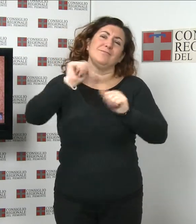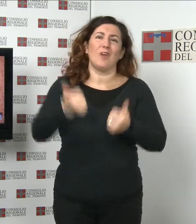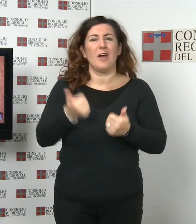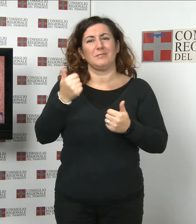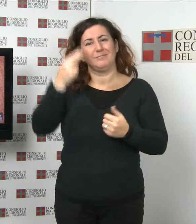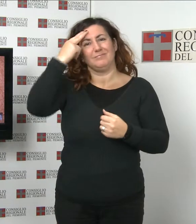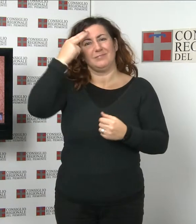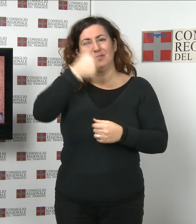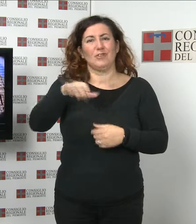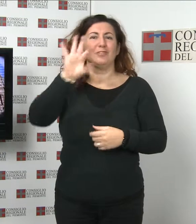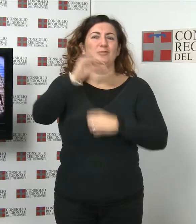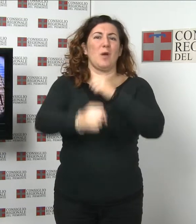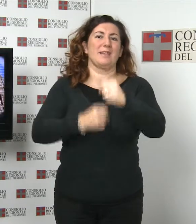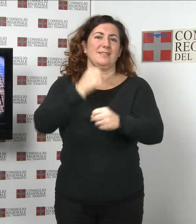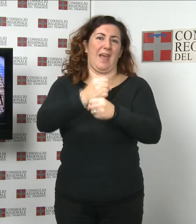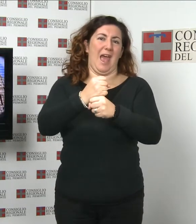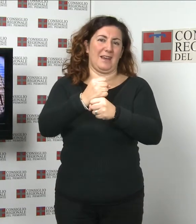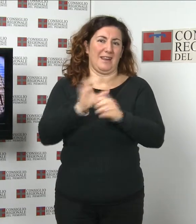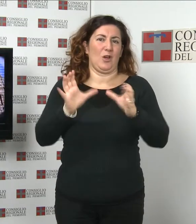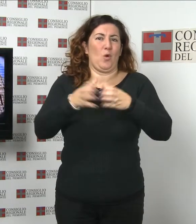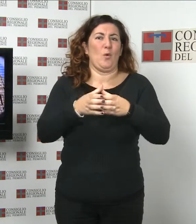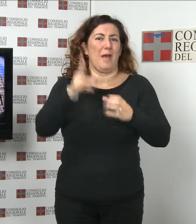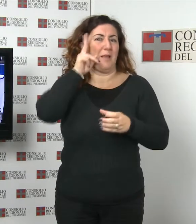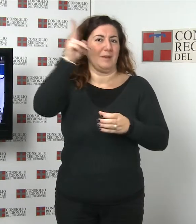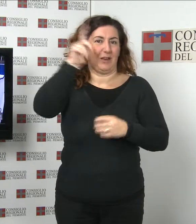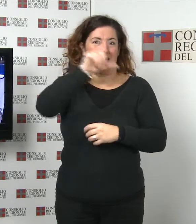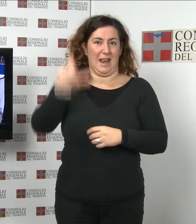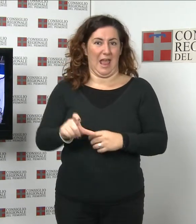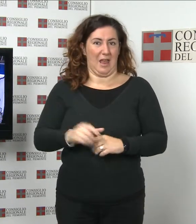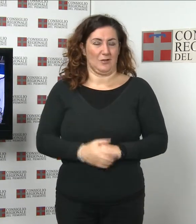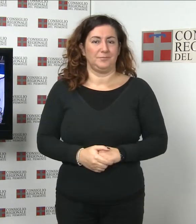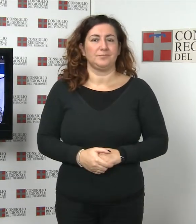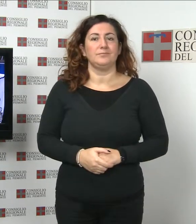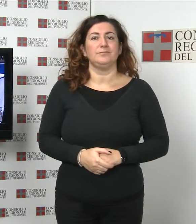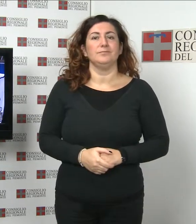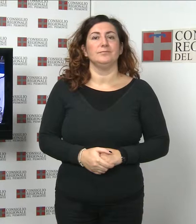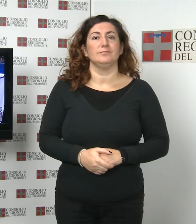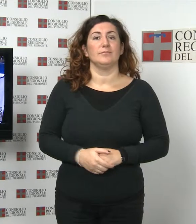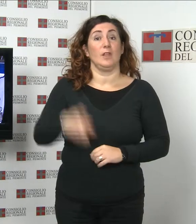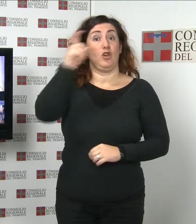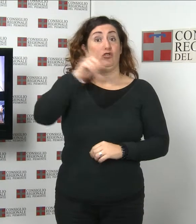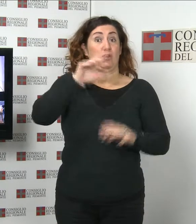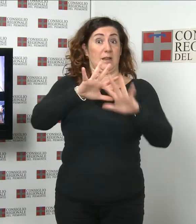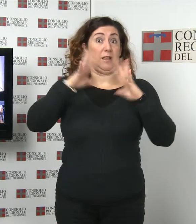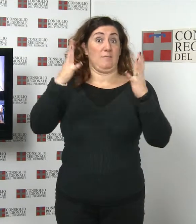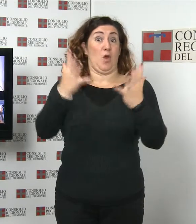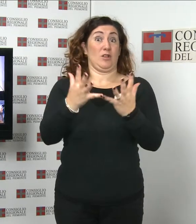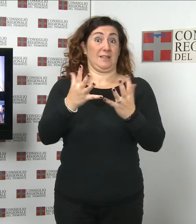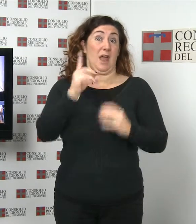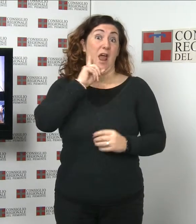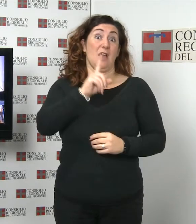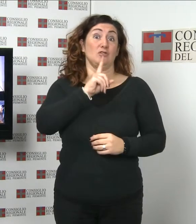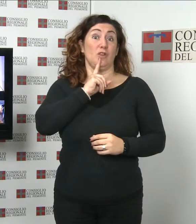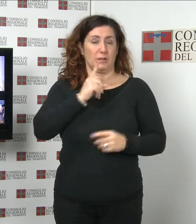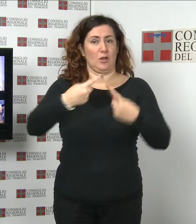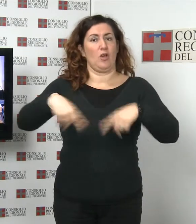Club Alpino Italiano. Giornata Mondiale dei Sordi In occasione della giornata mondiale il Consiglio regionale dell'ente nazionale